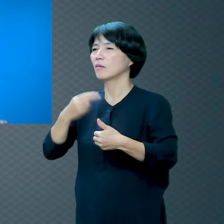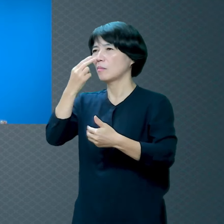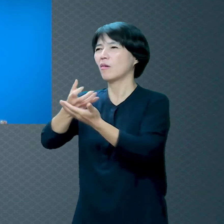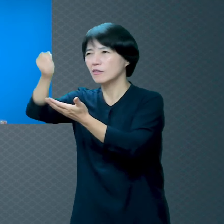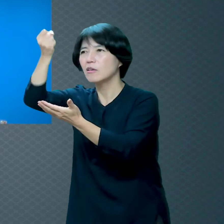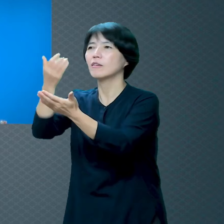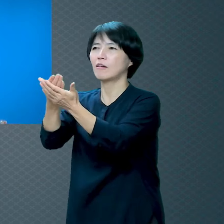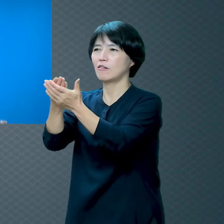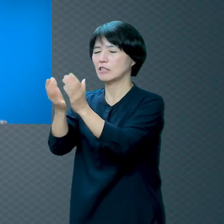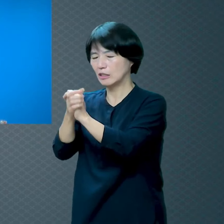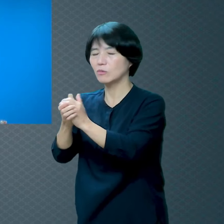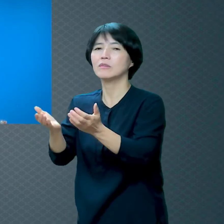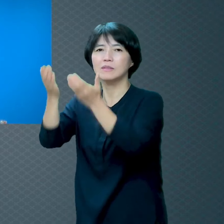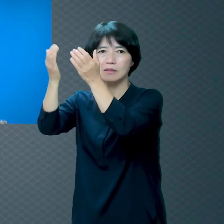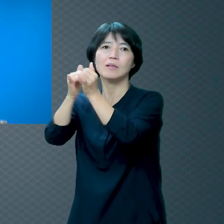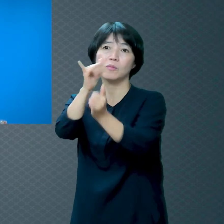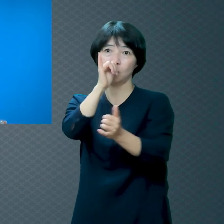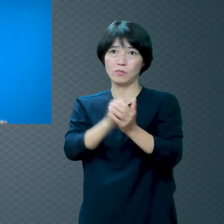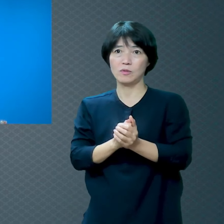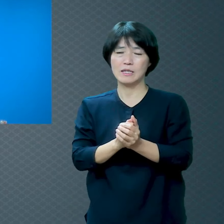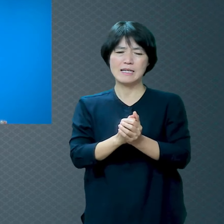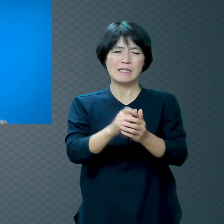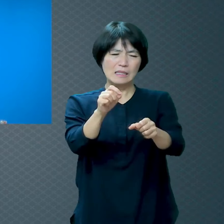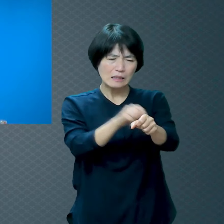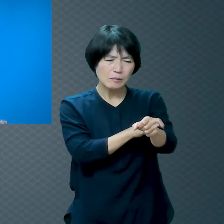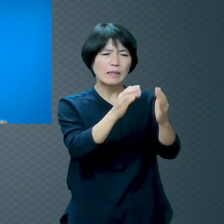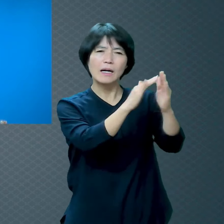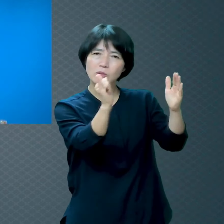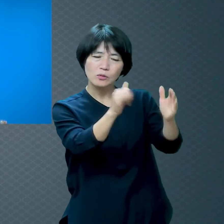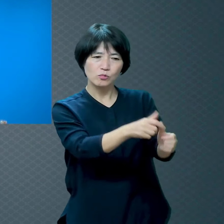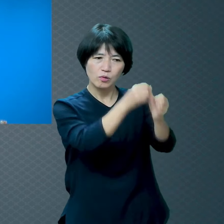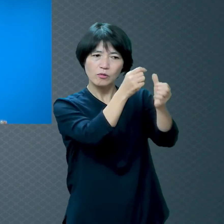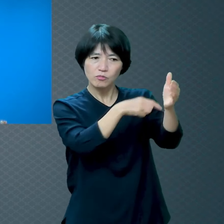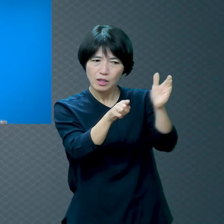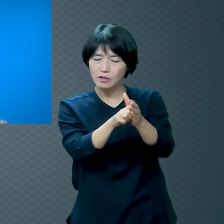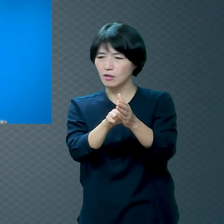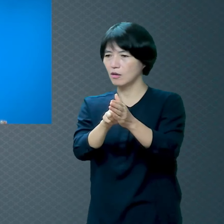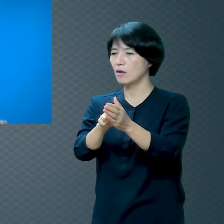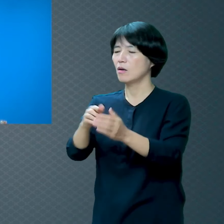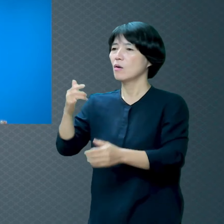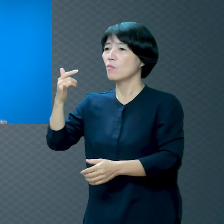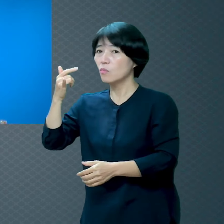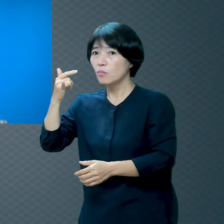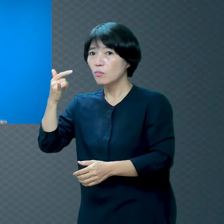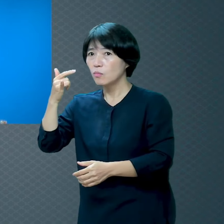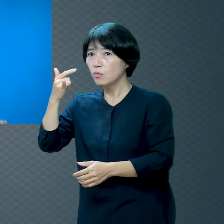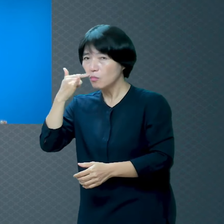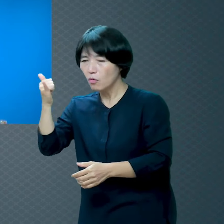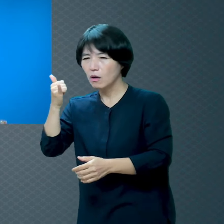특히 가족은 그래요 여러분들 나를 위해서 아들이 울고 딸이 울고